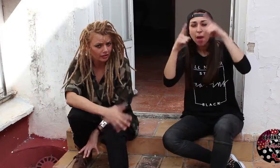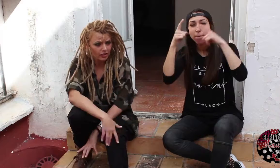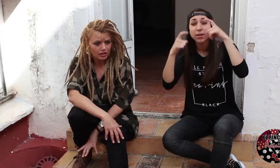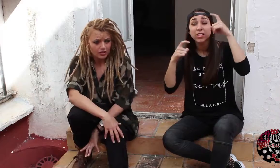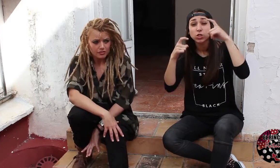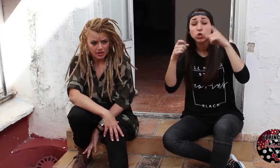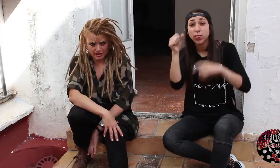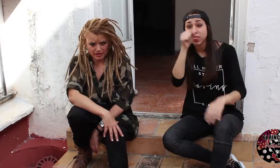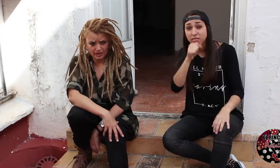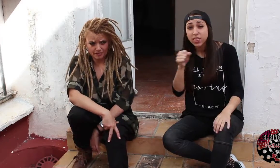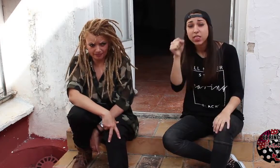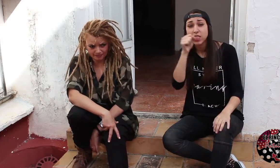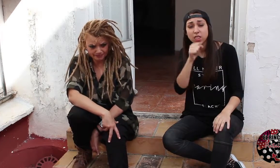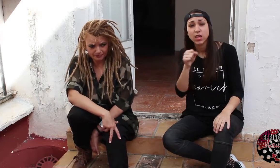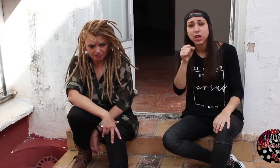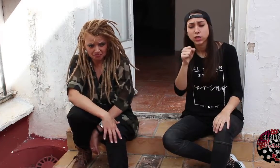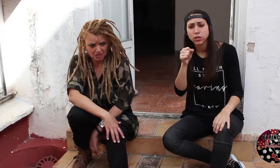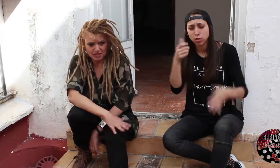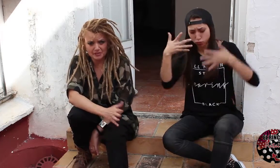expresarse